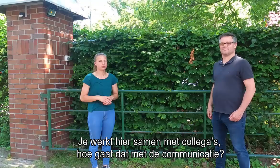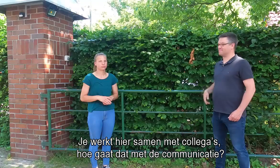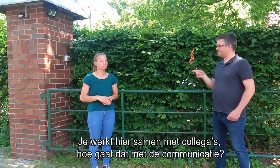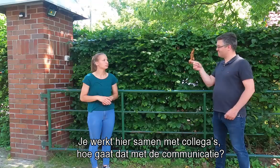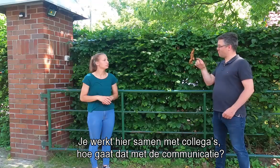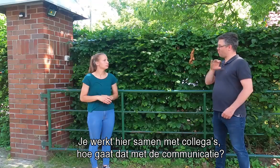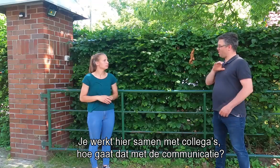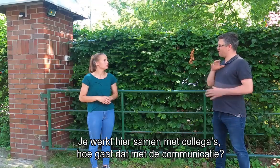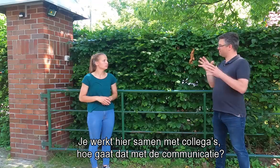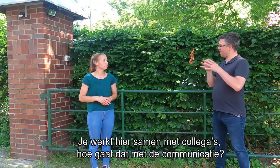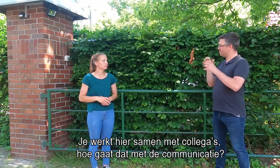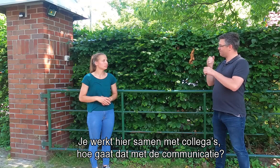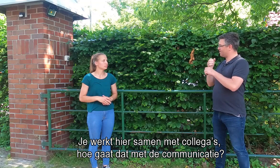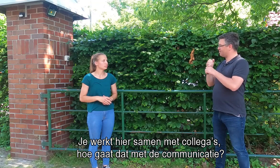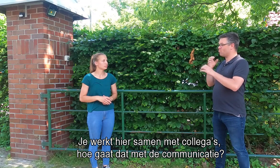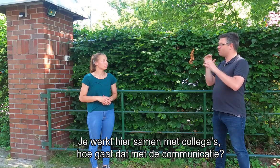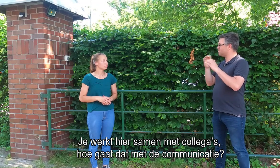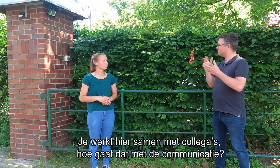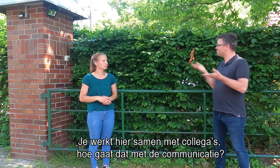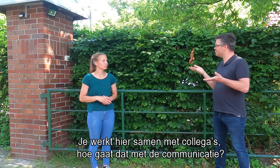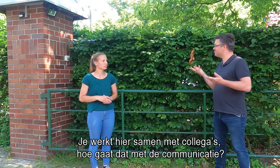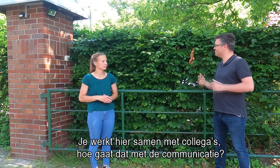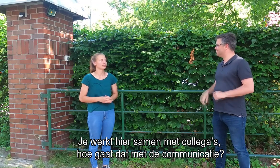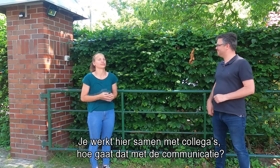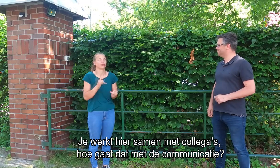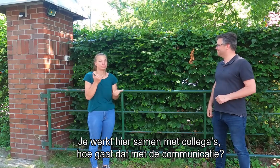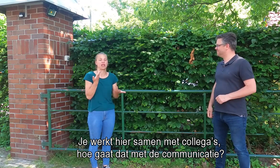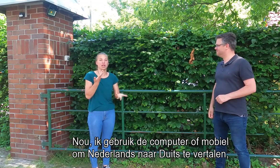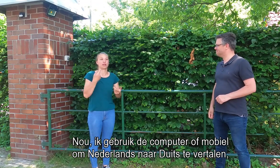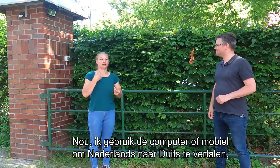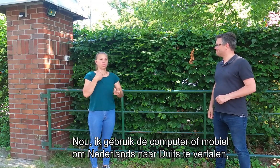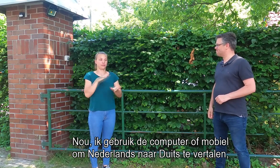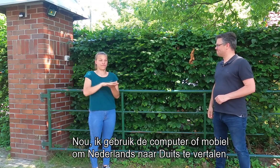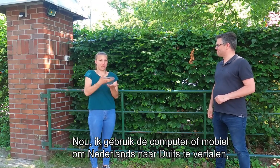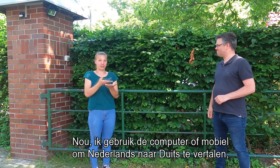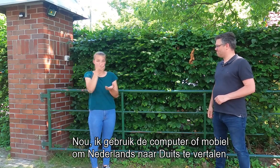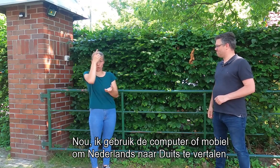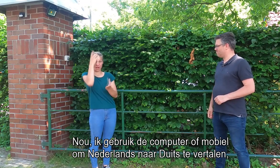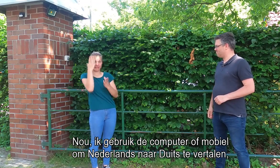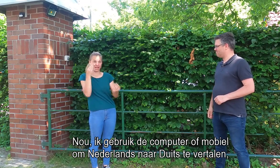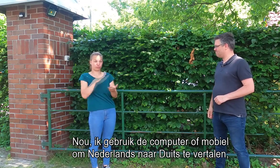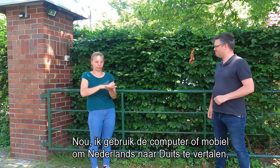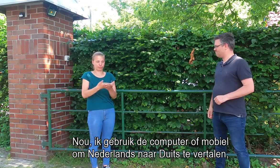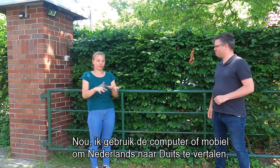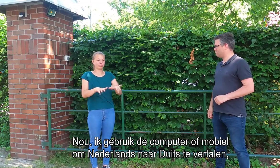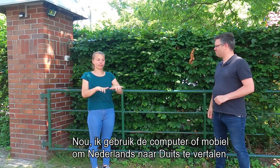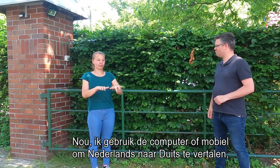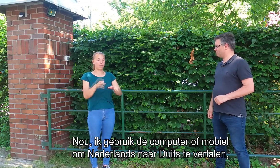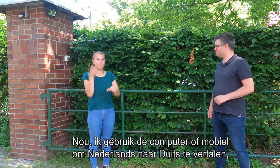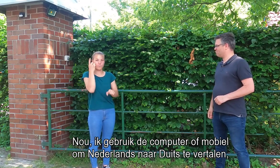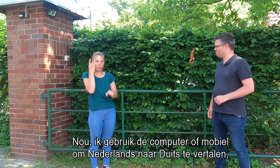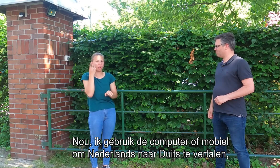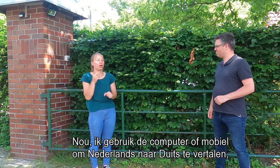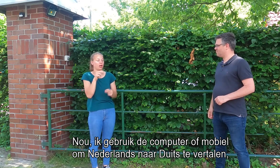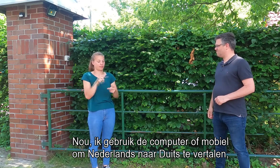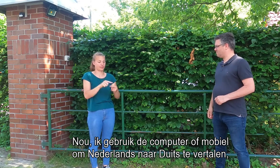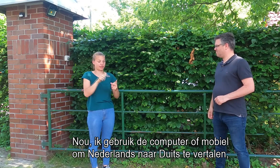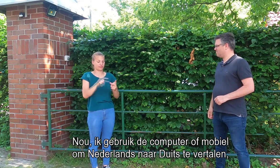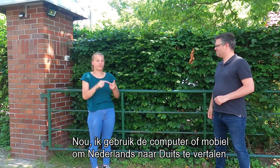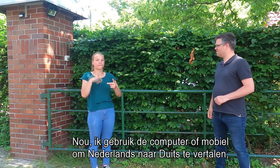werkt hier samen met collega's. Hoe gaat dat met de communicatie? Nou, ik gebruik de computer of de mobiel om Nederlands naar